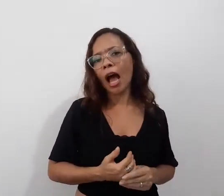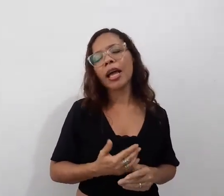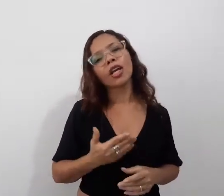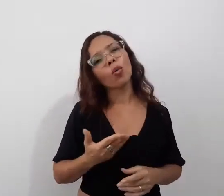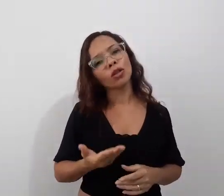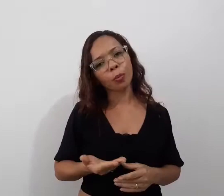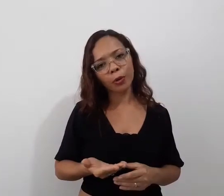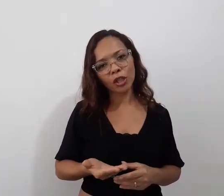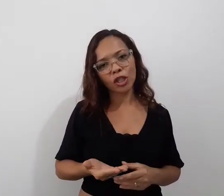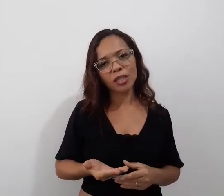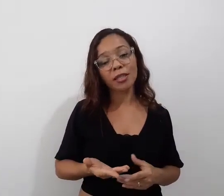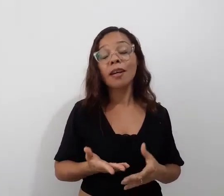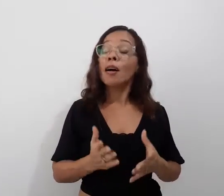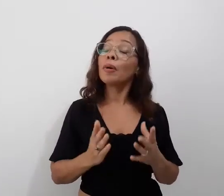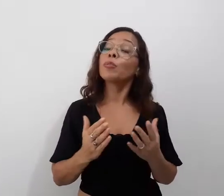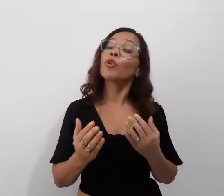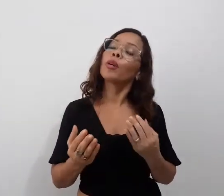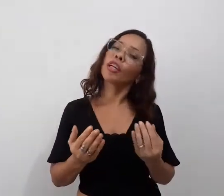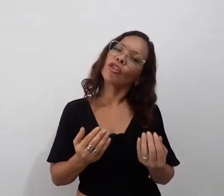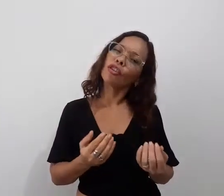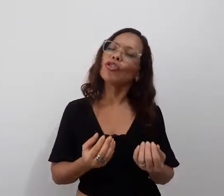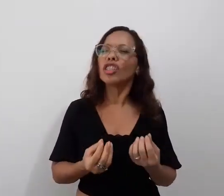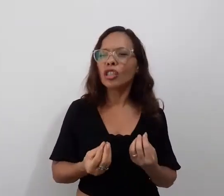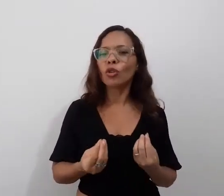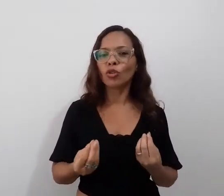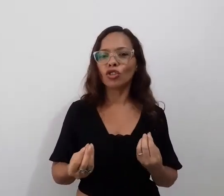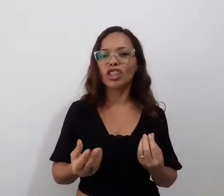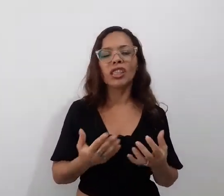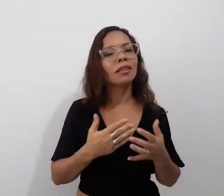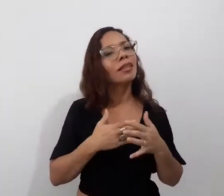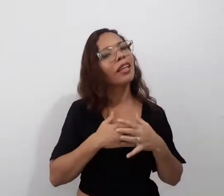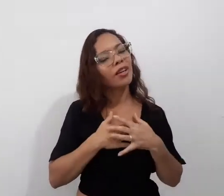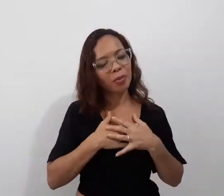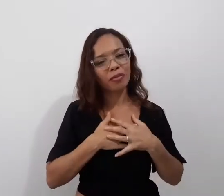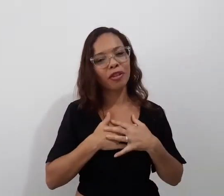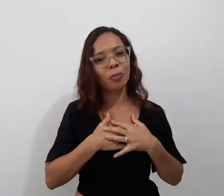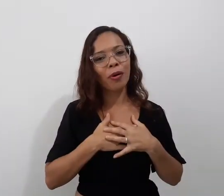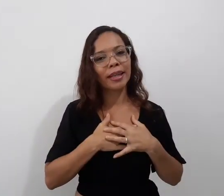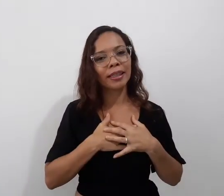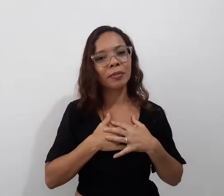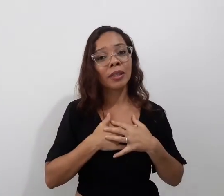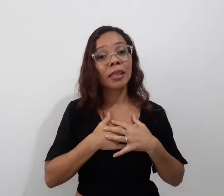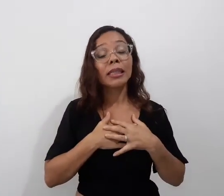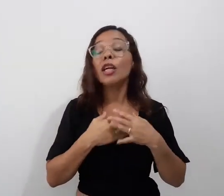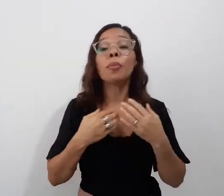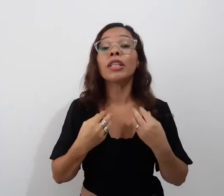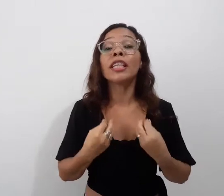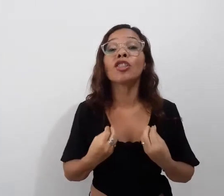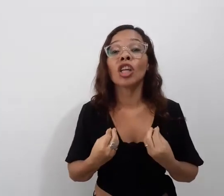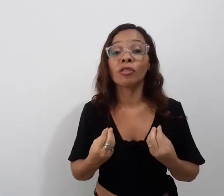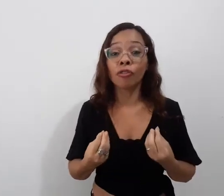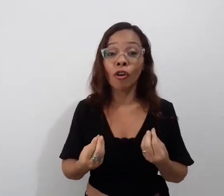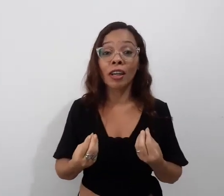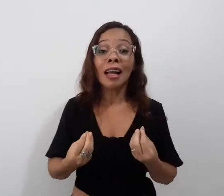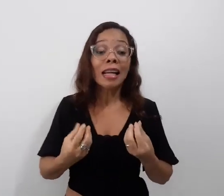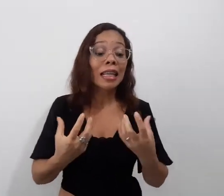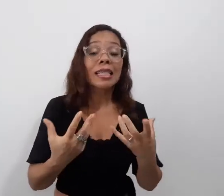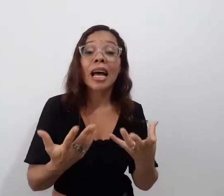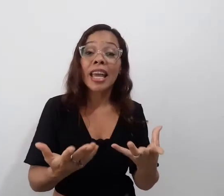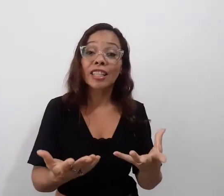enquanto poetisa, mas por uma questão de ideologia, eu prefiro poeta. Não poderia estar de fora dessa rede